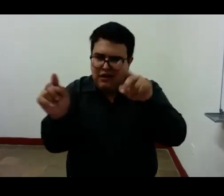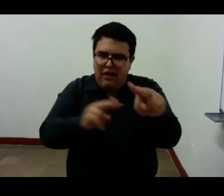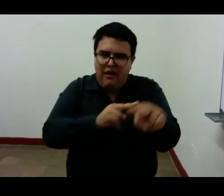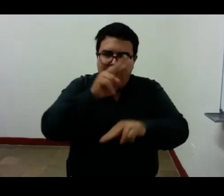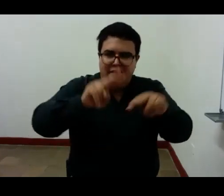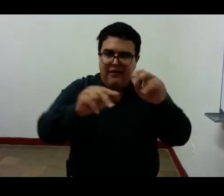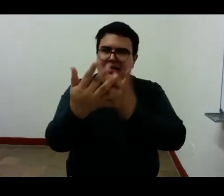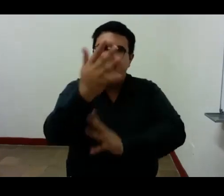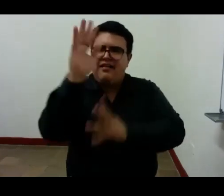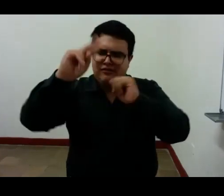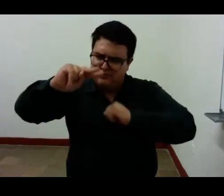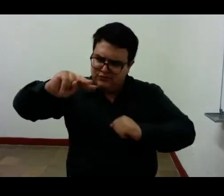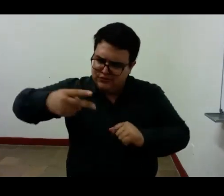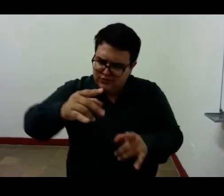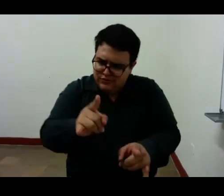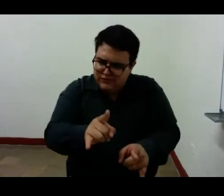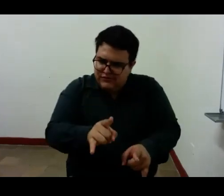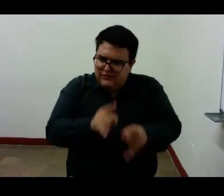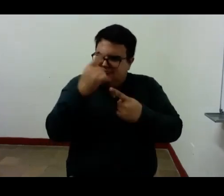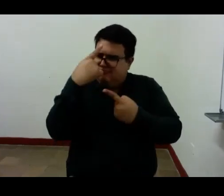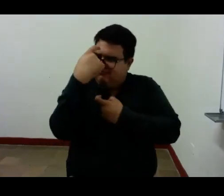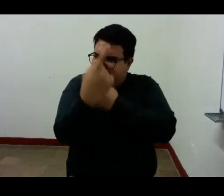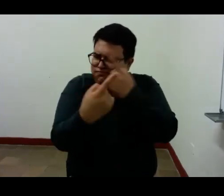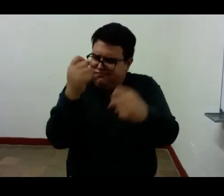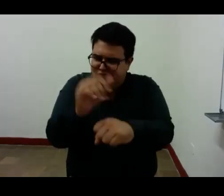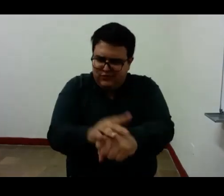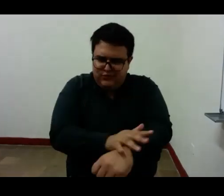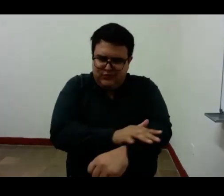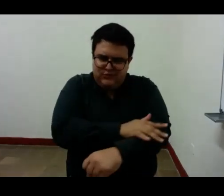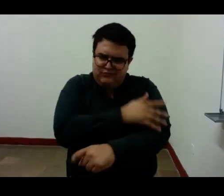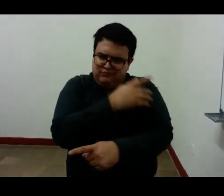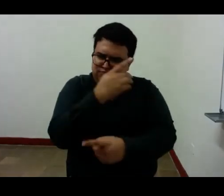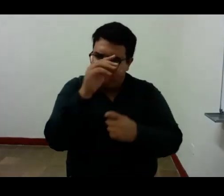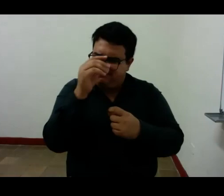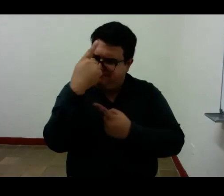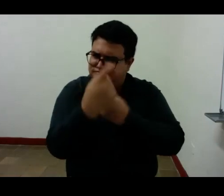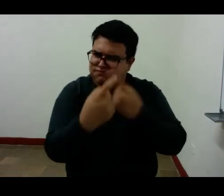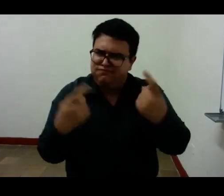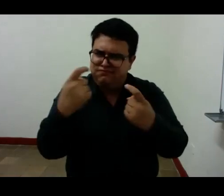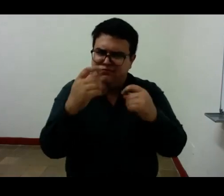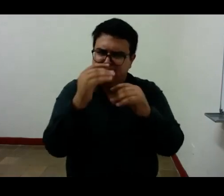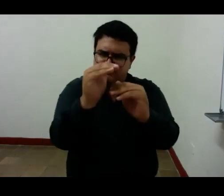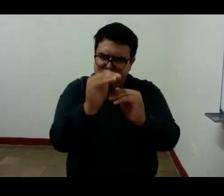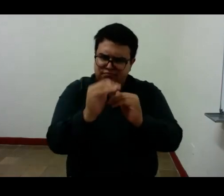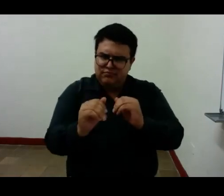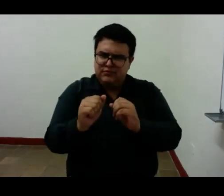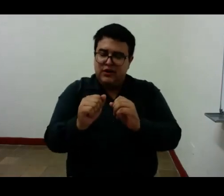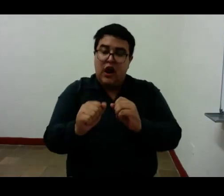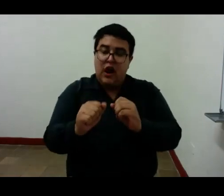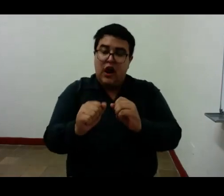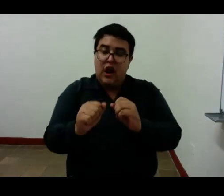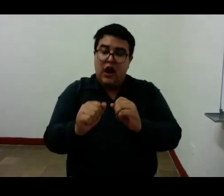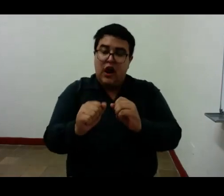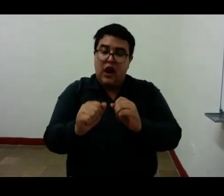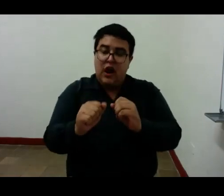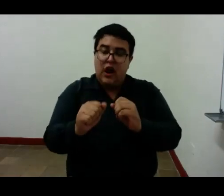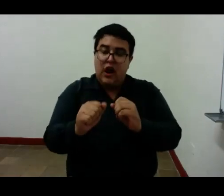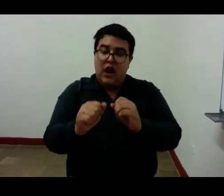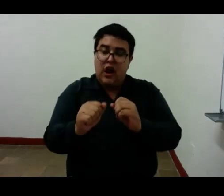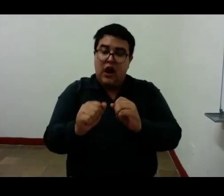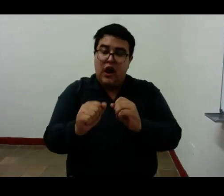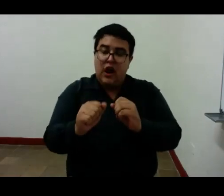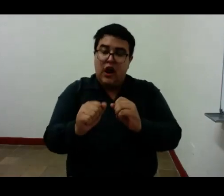sino un devenir a diferencia del yo cuya identidad